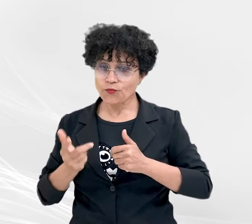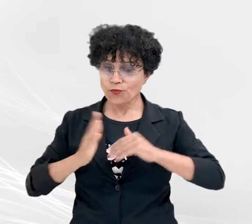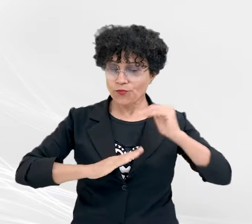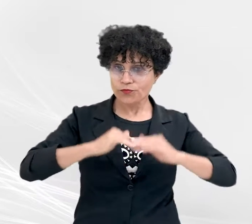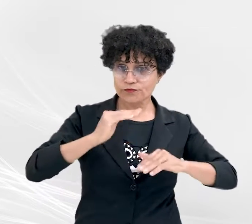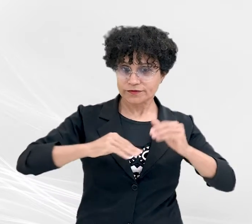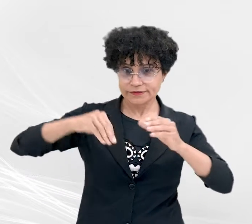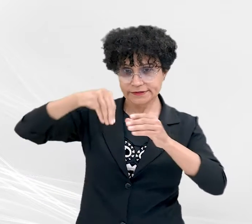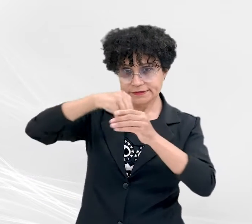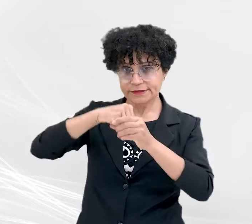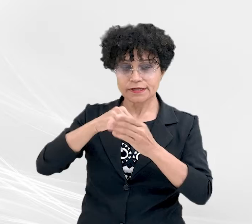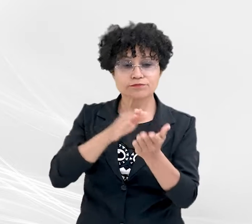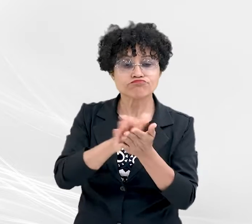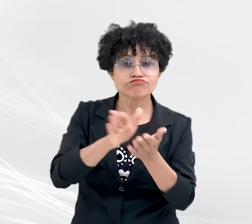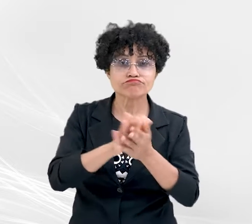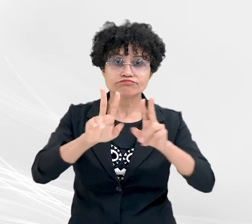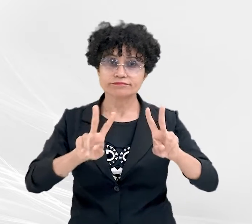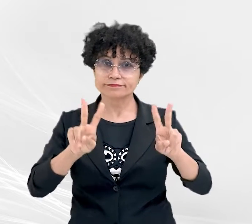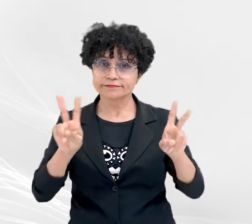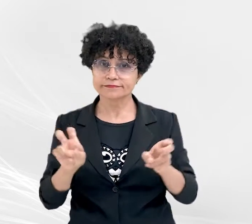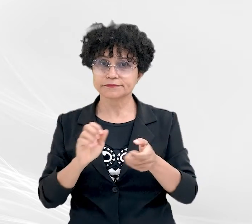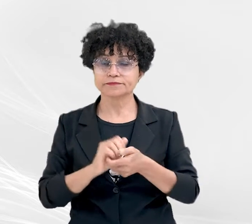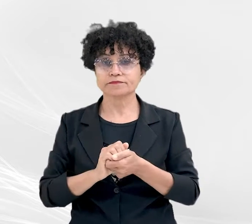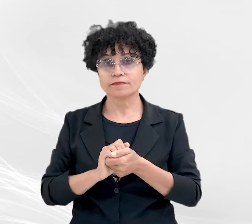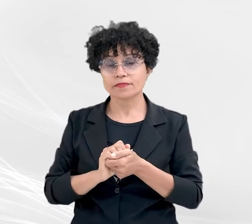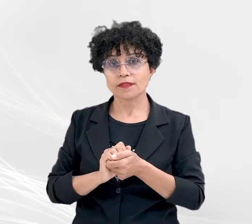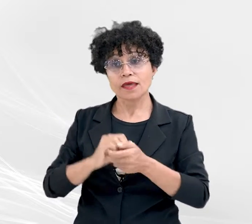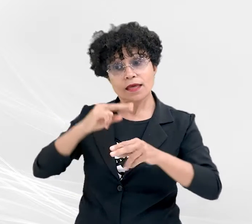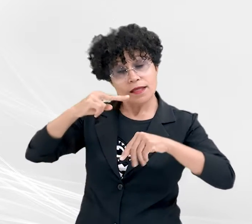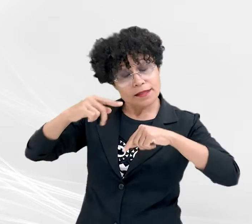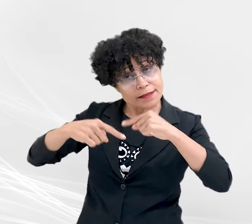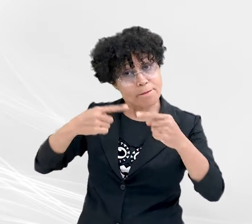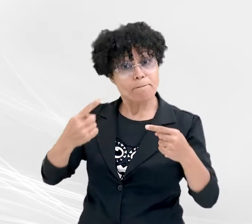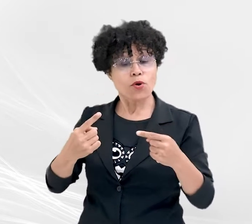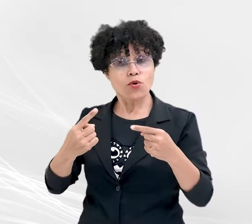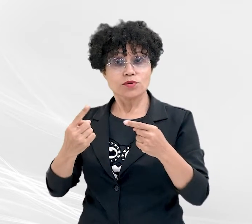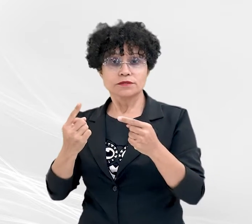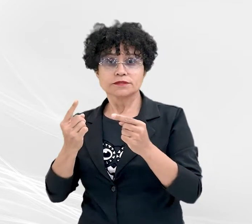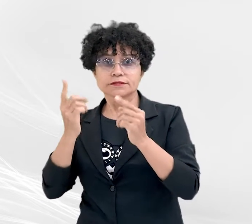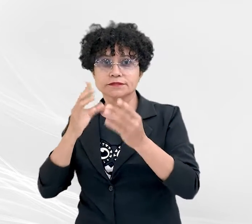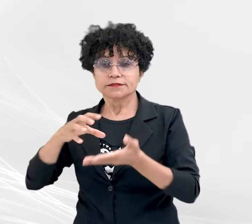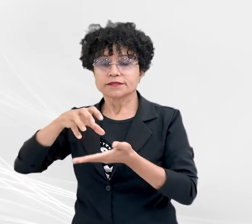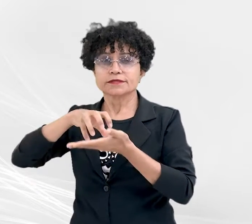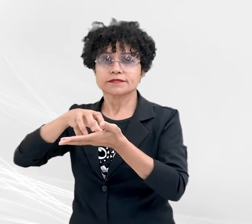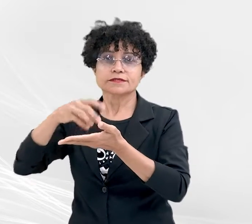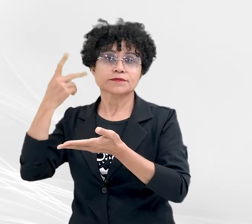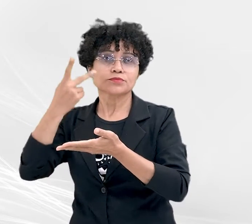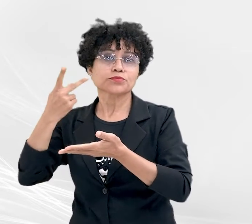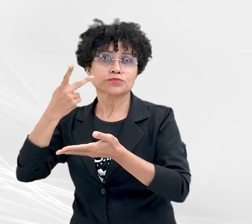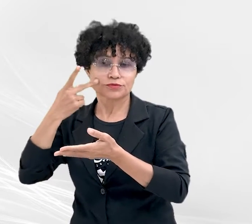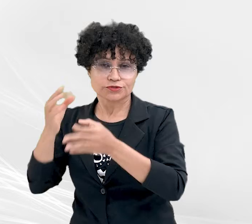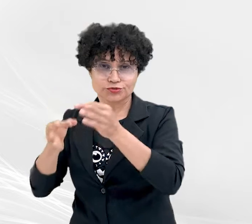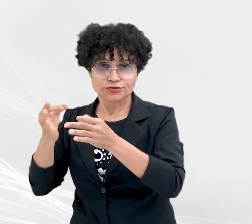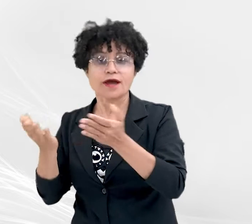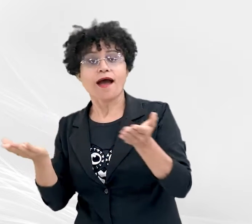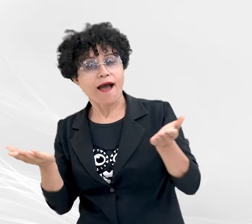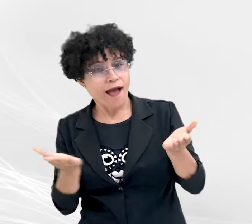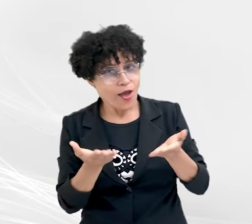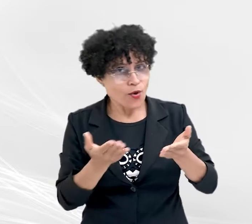consumo. Após a sede das promotorias de justiça da capital, será a vez da Procuradoria-Geral de